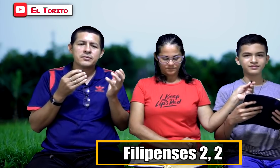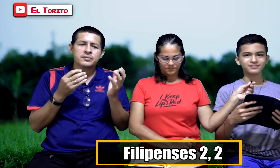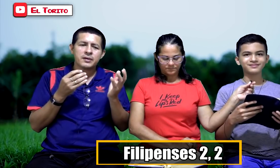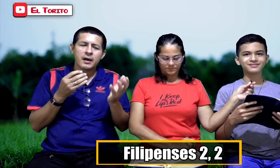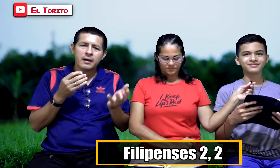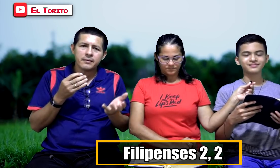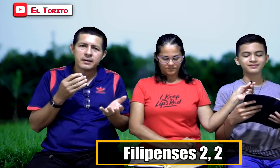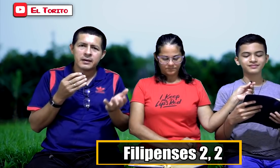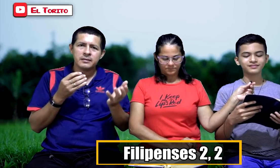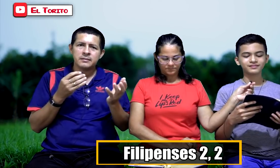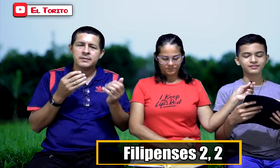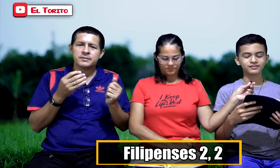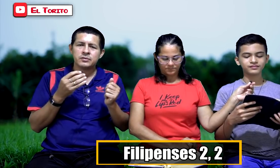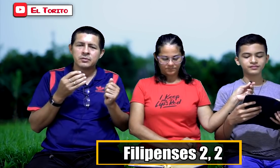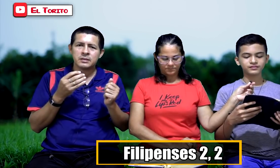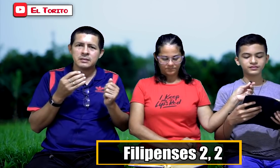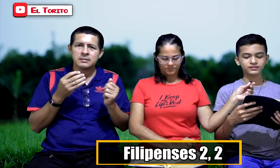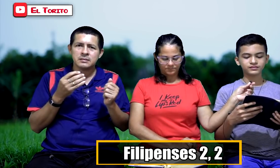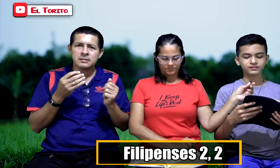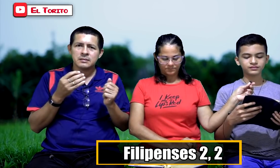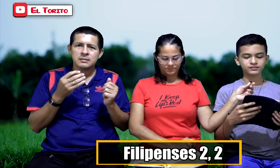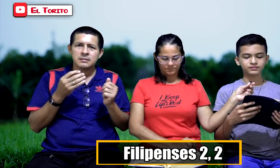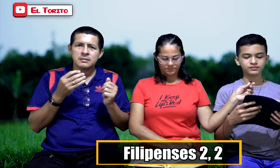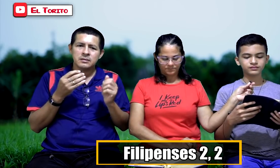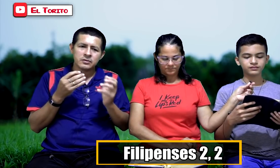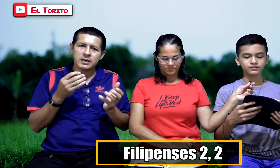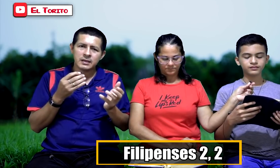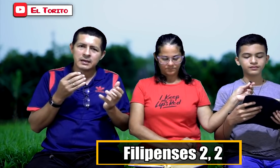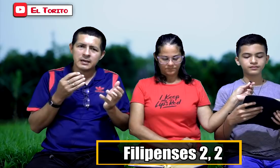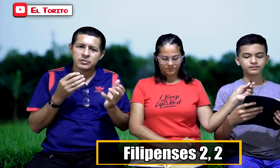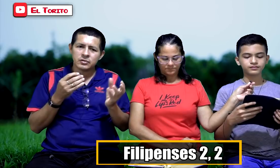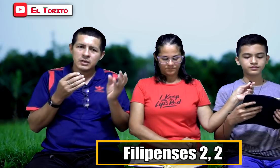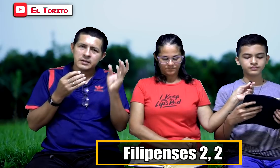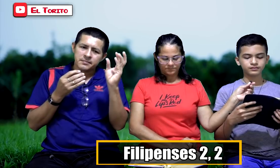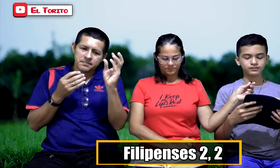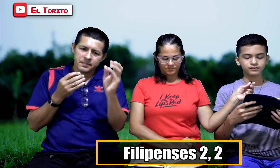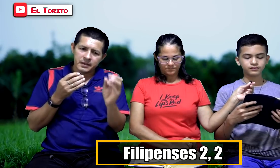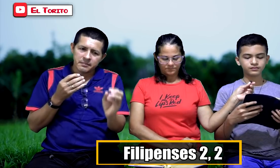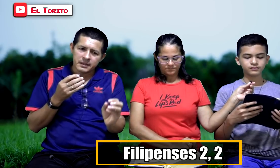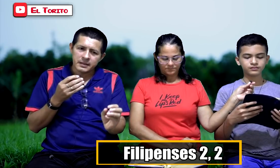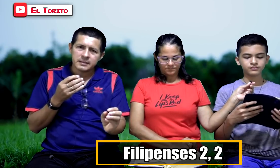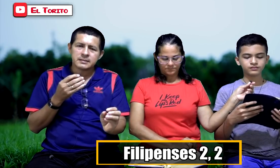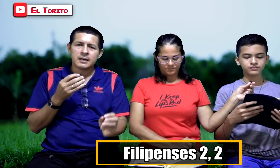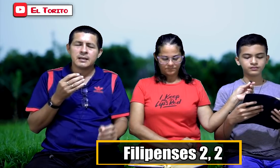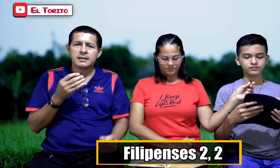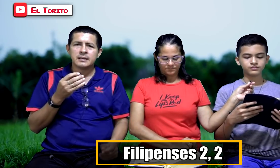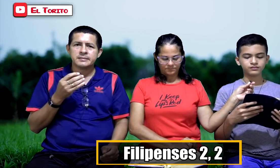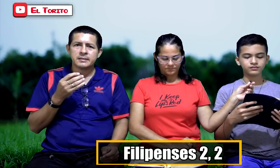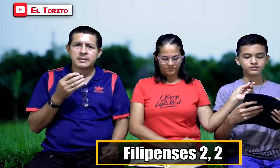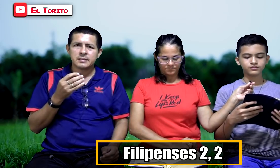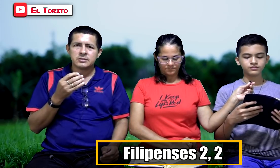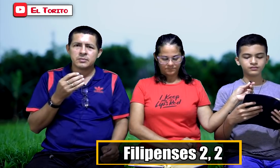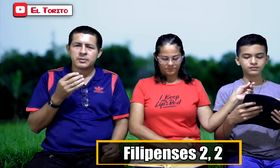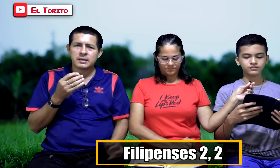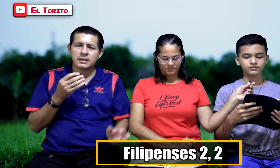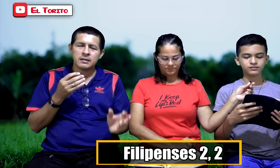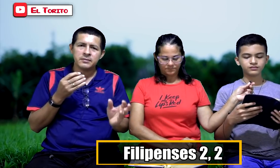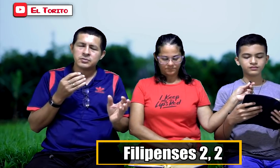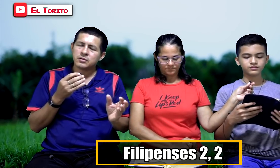sabe que hay divisiones y no quiere que eso permanezca en la iglesia de Cristo, porque la división